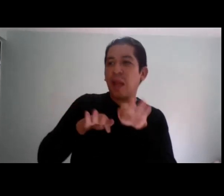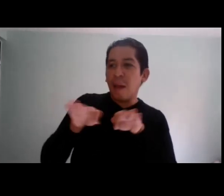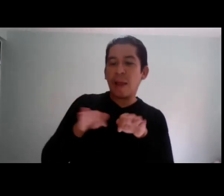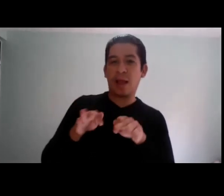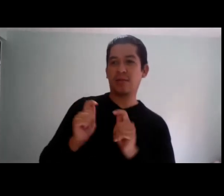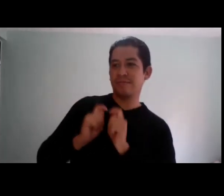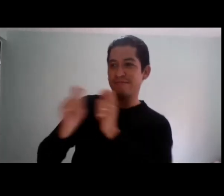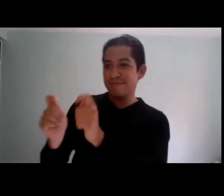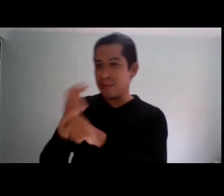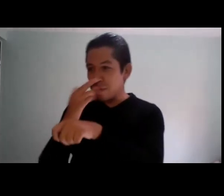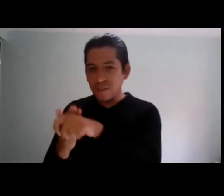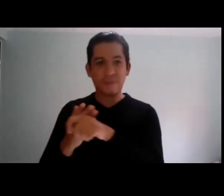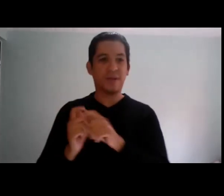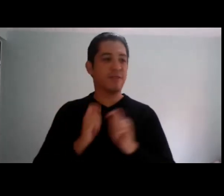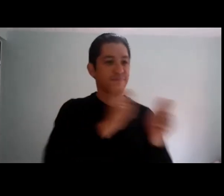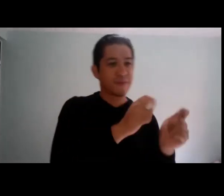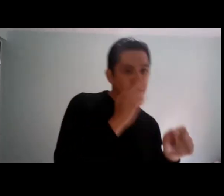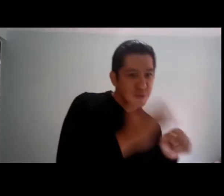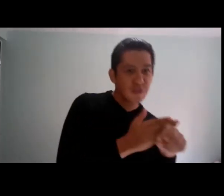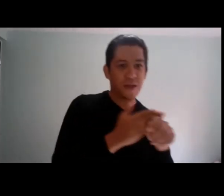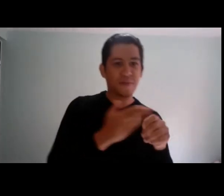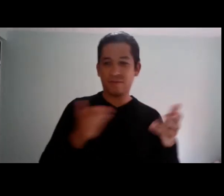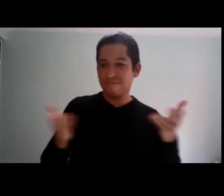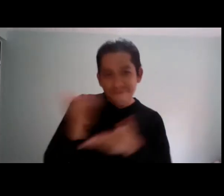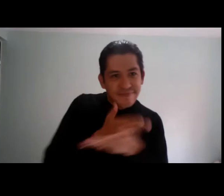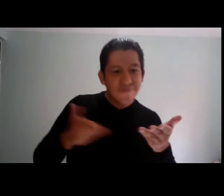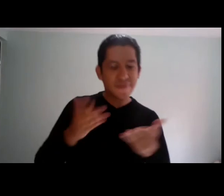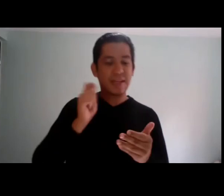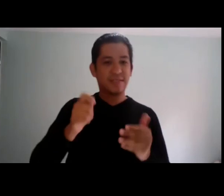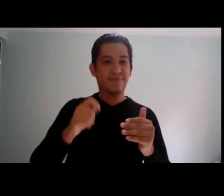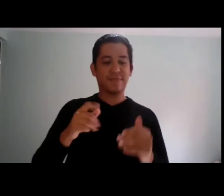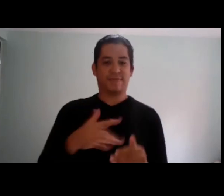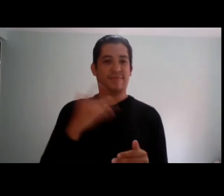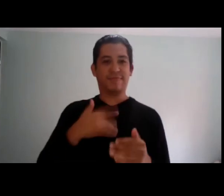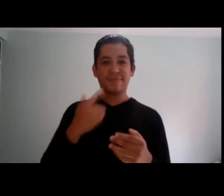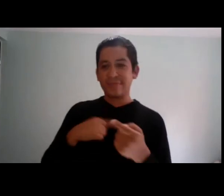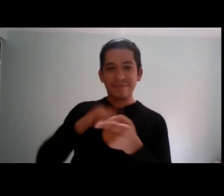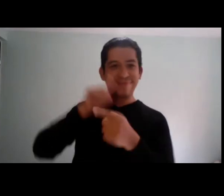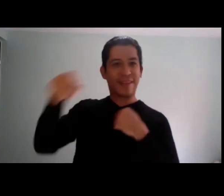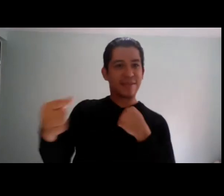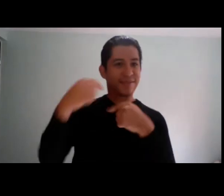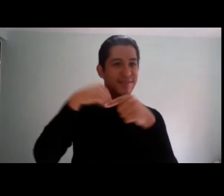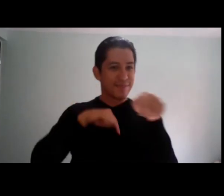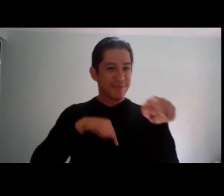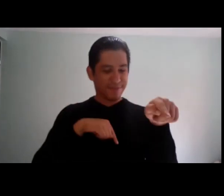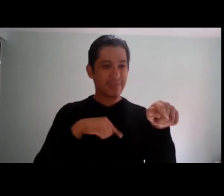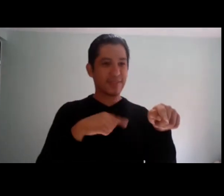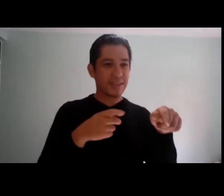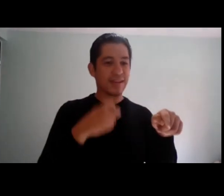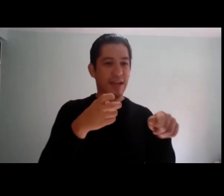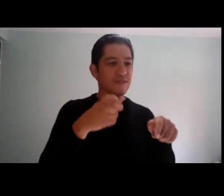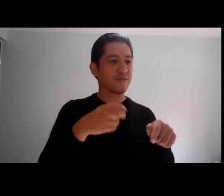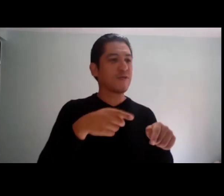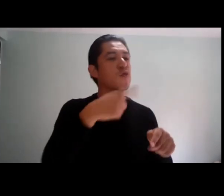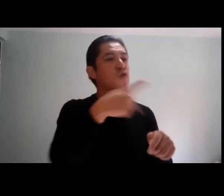desde un inicio, cuando empezamos a tratar de ponernos de acuerdo, lo que buscábamos era, como te comentaba hace rato, era compartir,